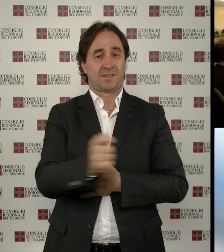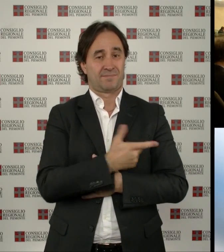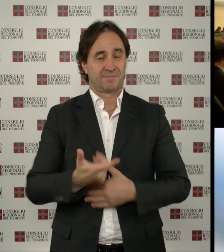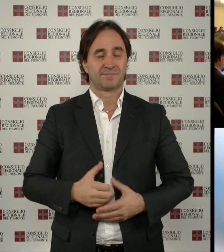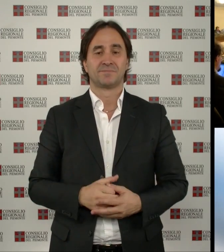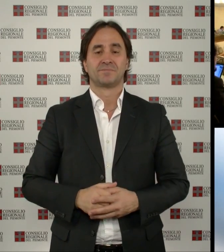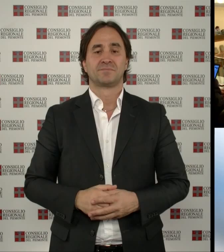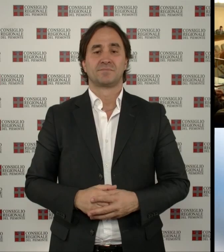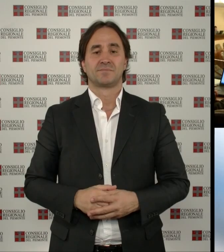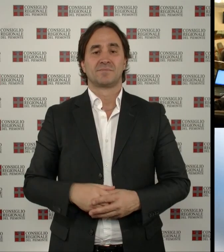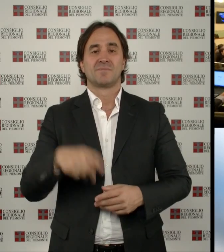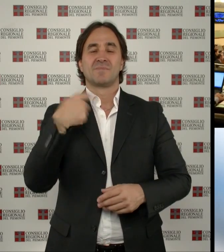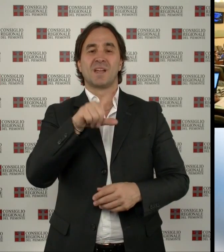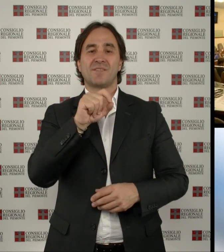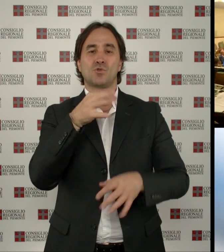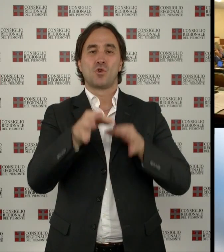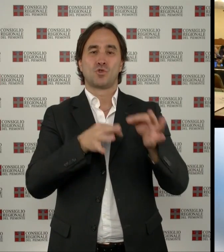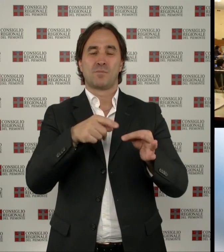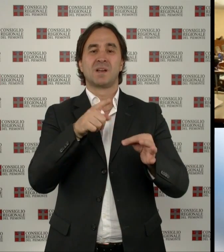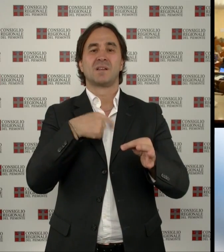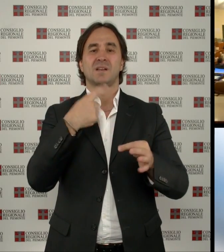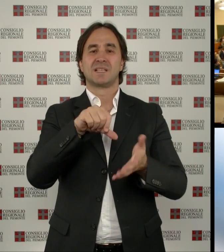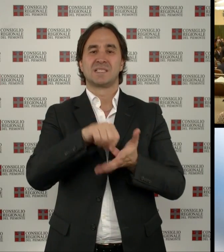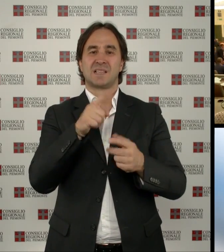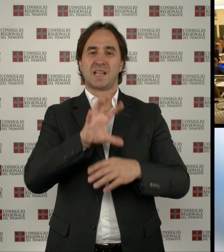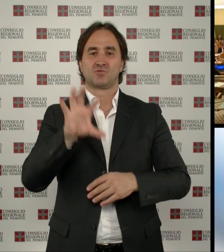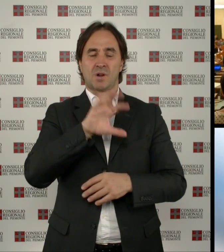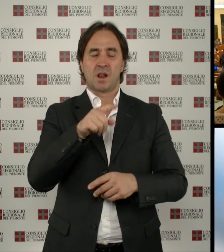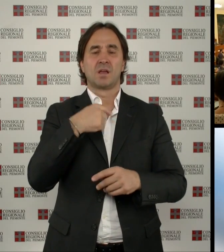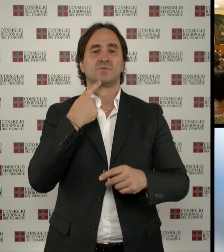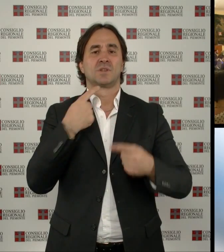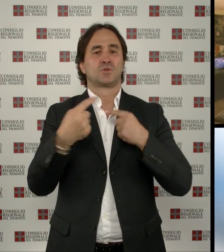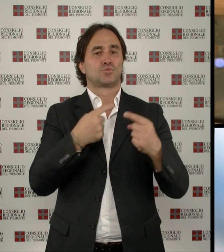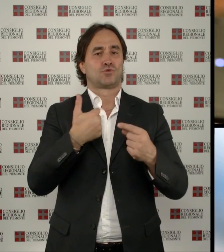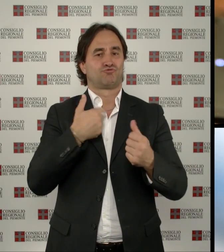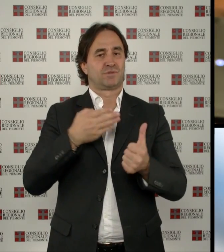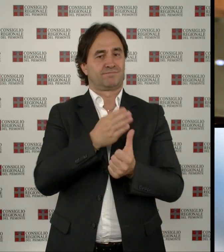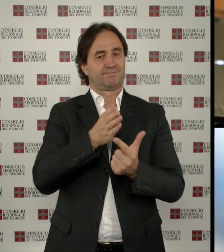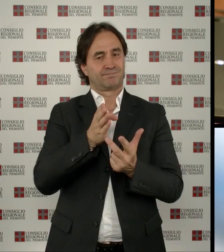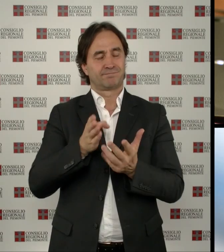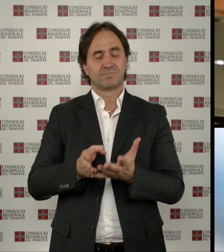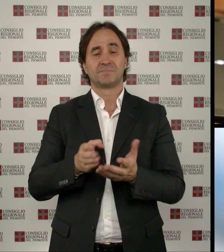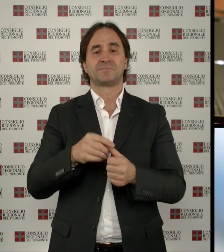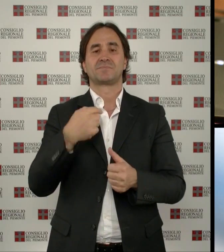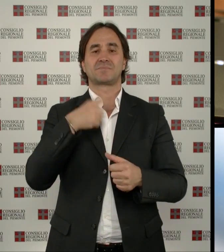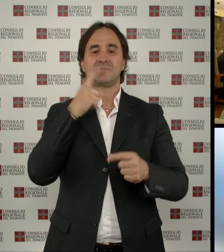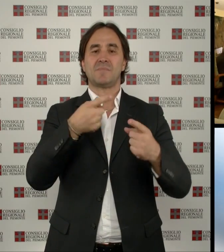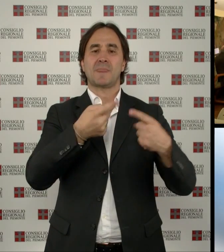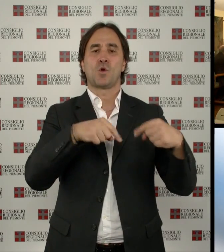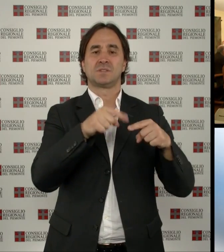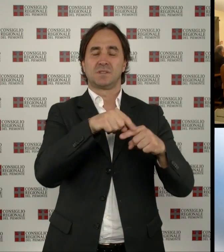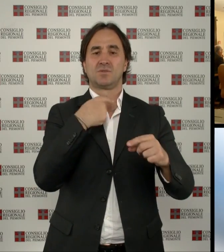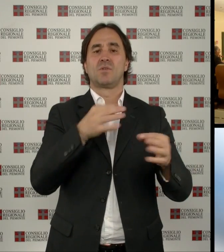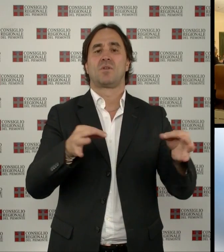Nella seduta del 20 ottobre, l'Assemblea regionale ha discusso diversi documenti di indirizzo. In particolare, il Consiglio ha approvato all